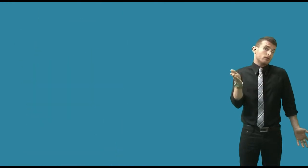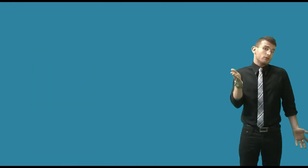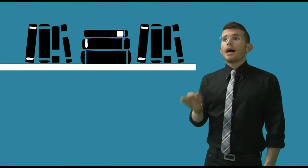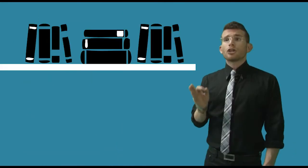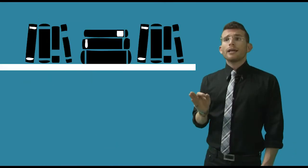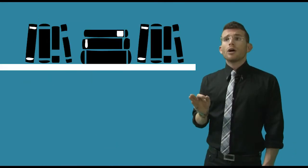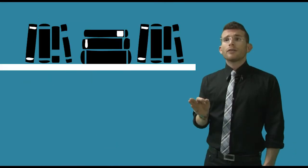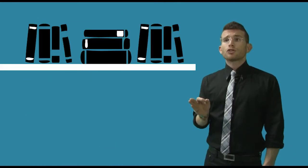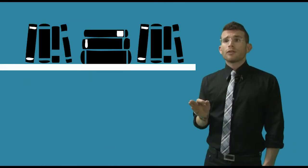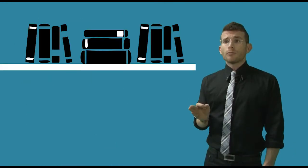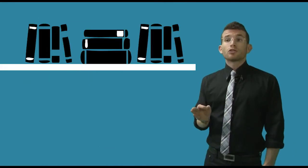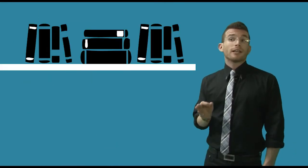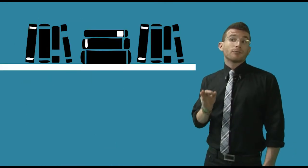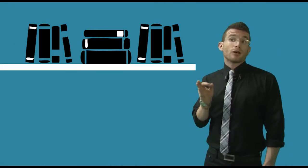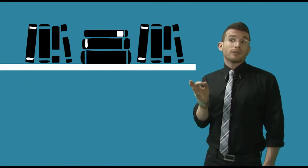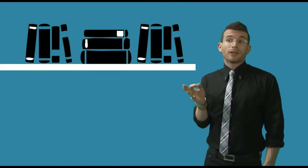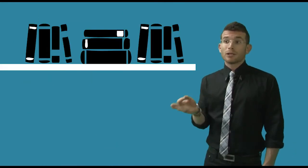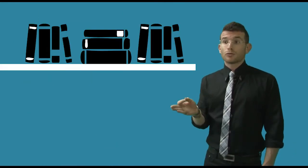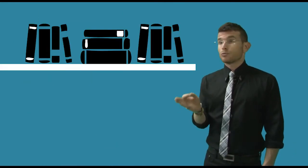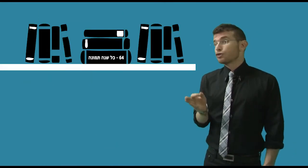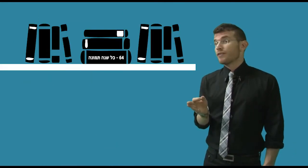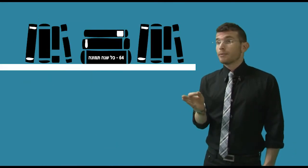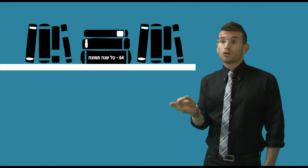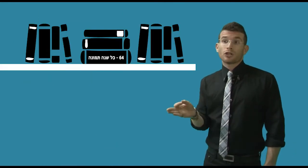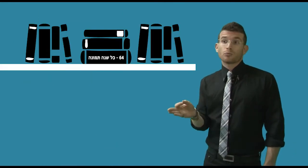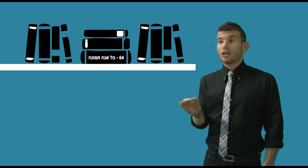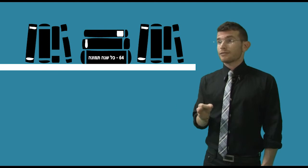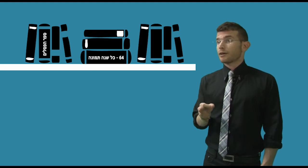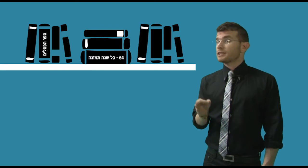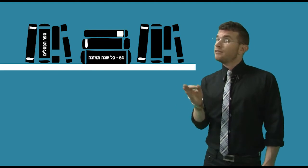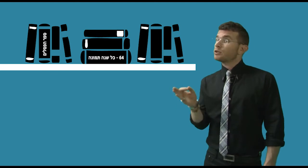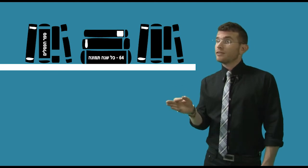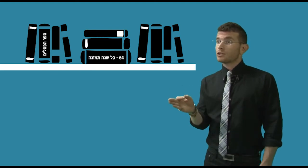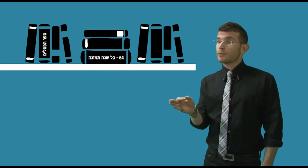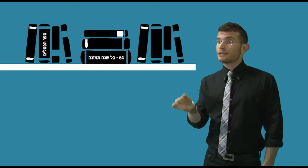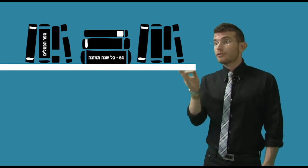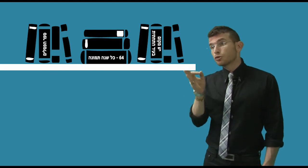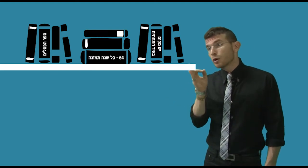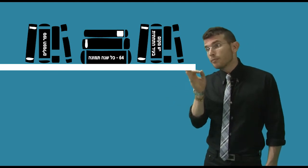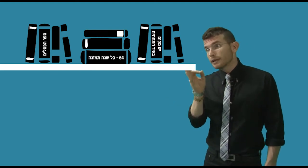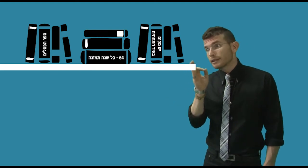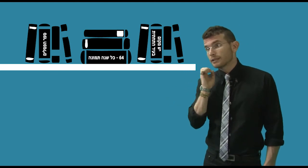השנה היינו אחרים ושותפים להוצאתם שכמה ספרים חשובים, 64 כושן התמונה, סבר הפסלים והדובדבן שבקצפת יש מקום בעיר התחתית.